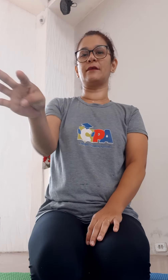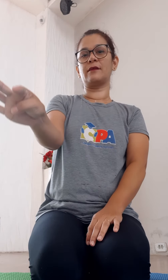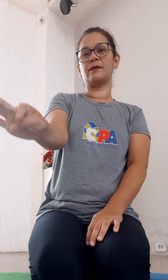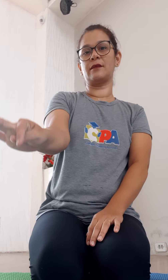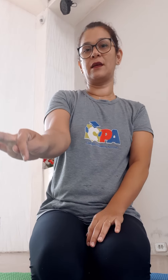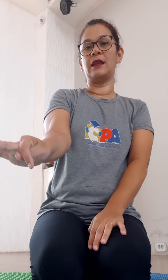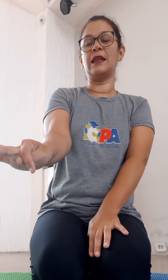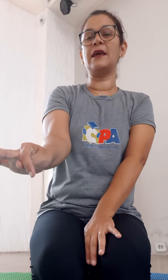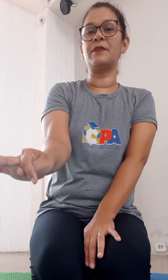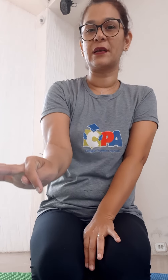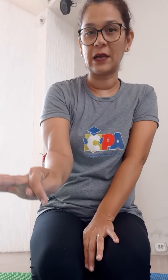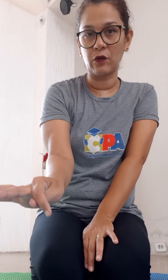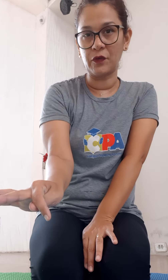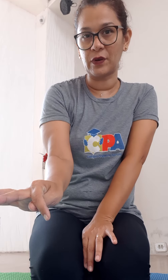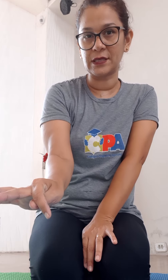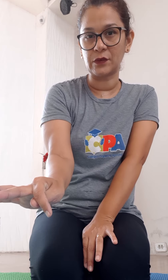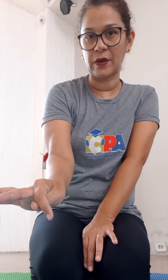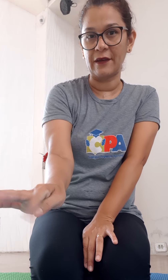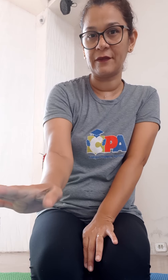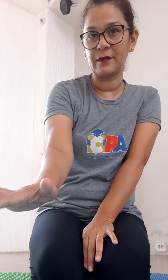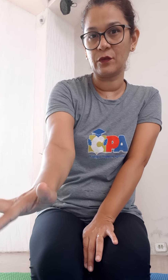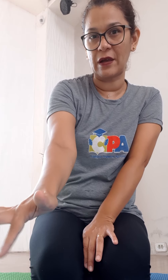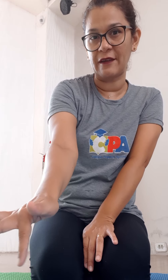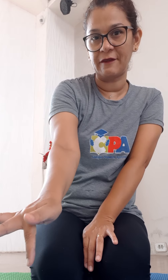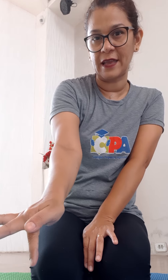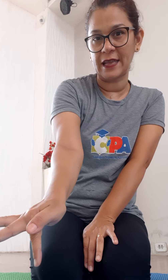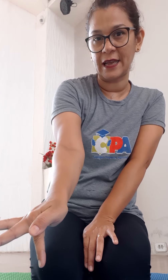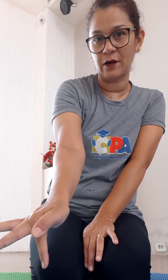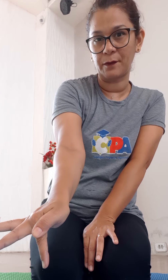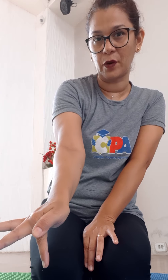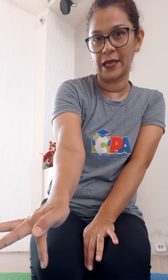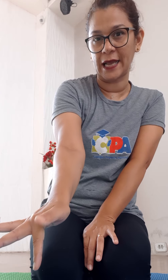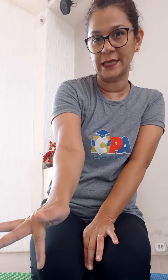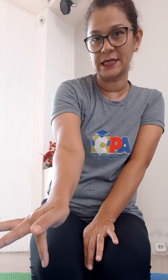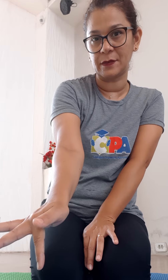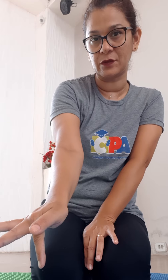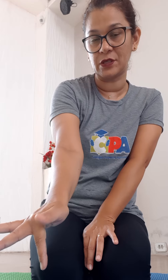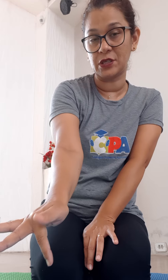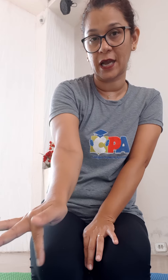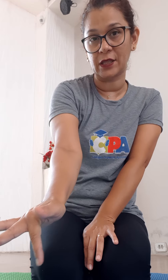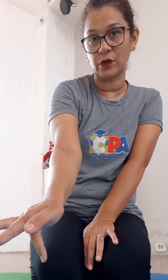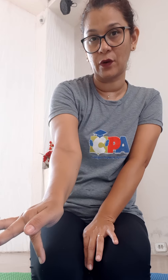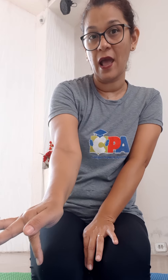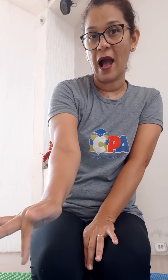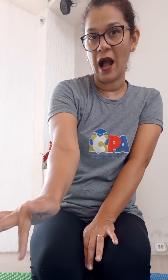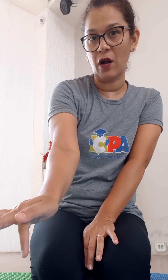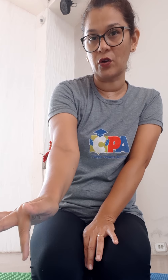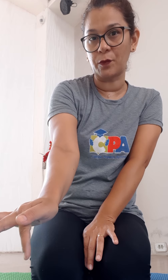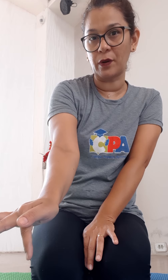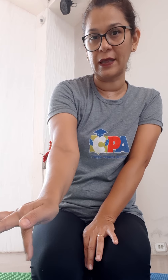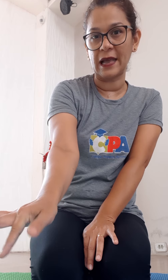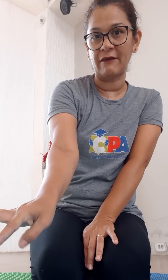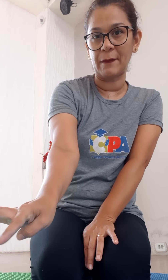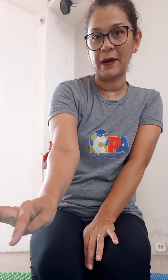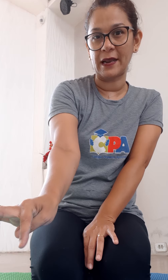T, lembra da configuração do F, do F é polegar em cima do indicador, agora o polegar vai parar